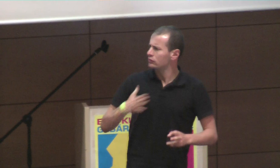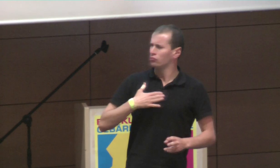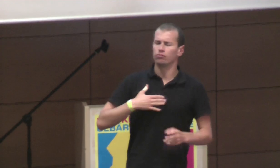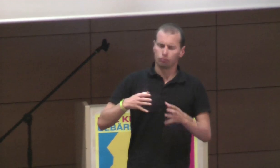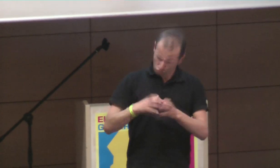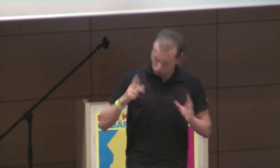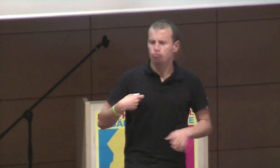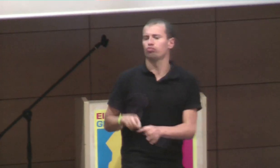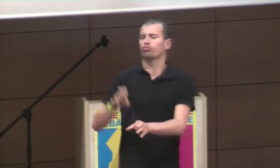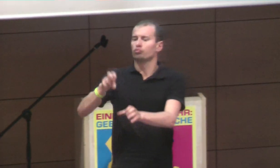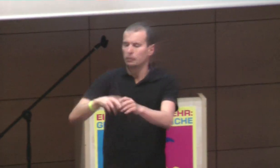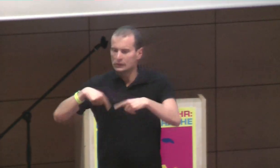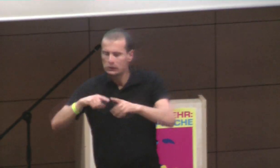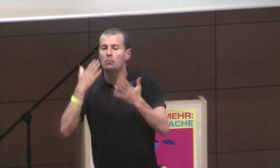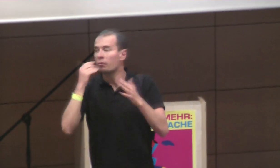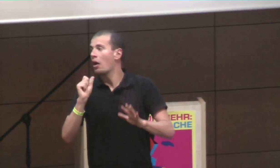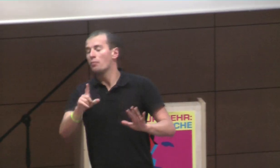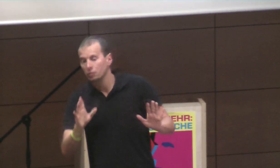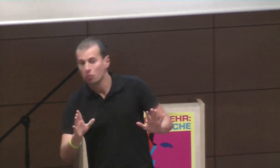zu machen, und ich hab gesagt, ich fange so klein an, und, ähm,